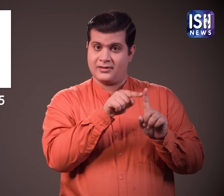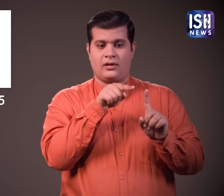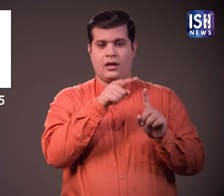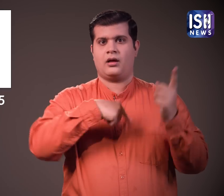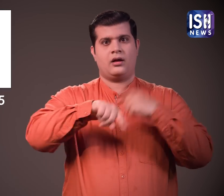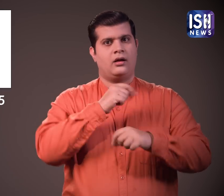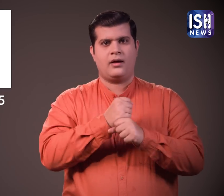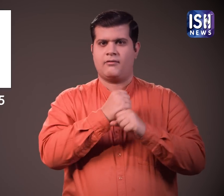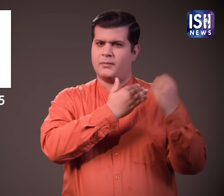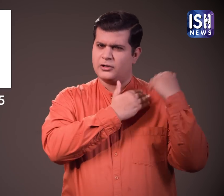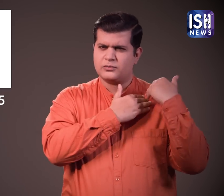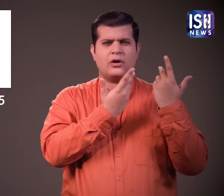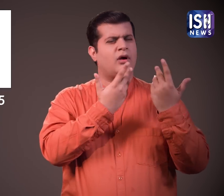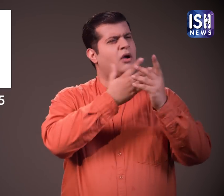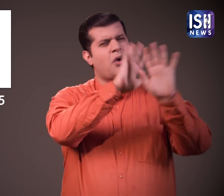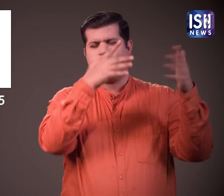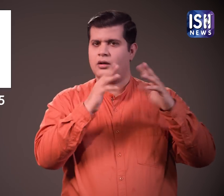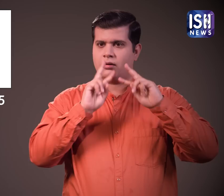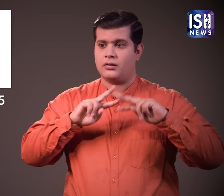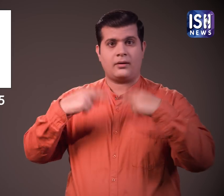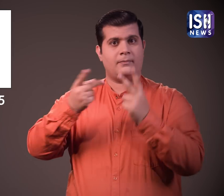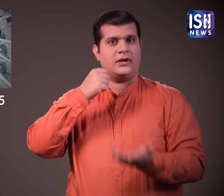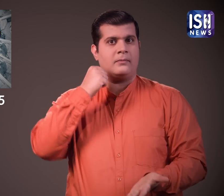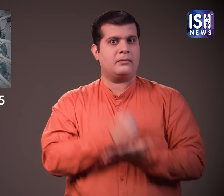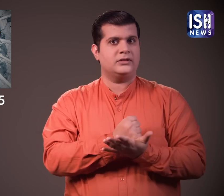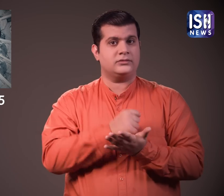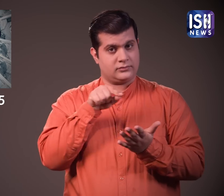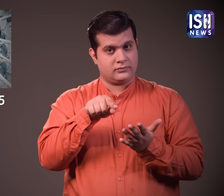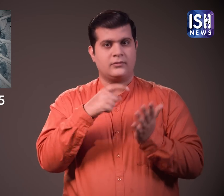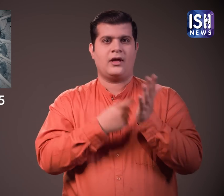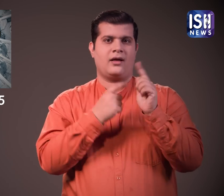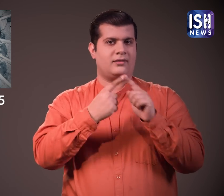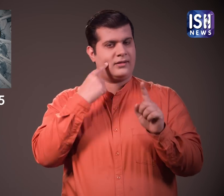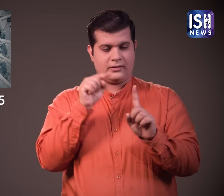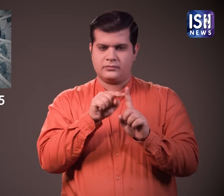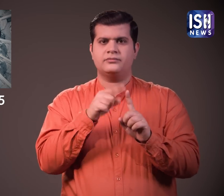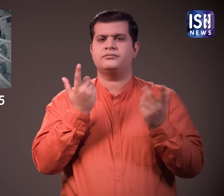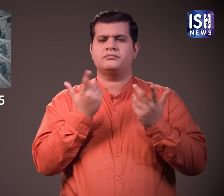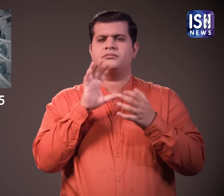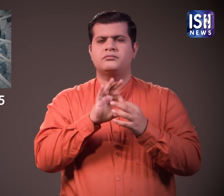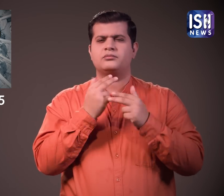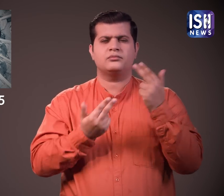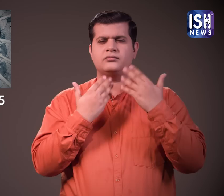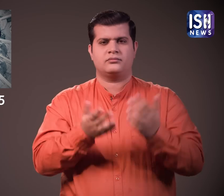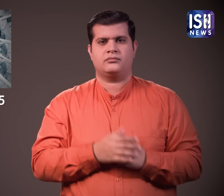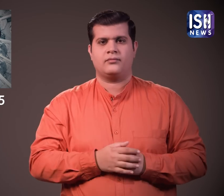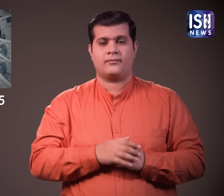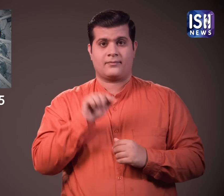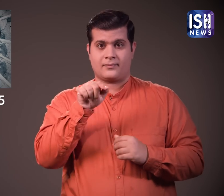सरकार के लिए RTI में मांगी गई जानकारी का खुलासा करना आनिवार्य है आप सभी जानते हैं कि